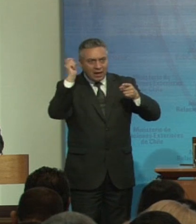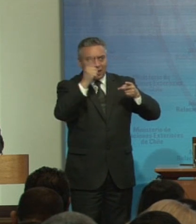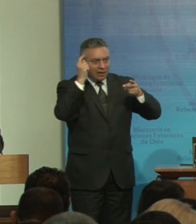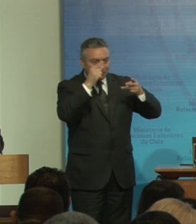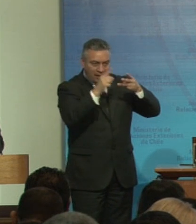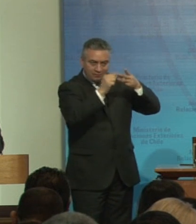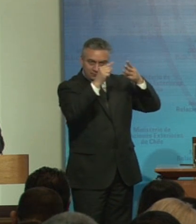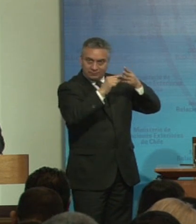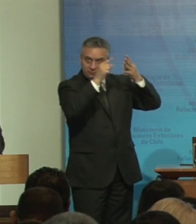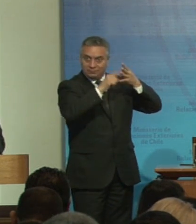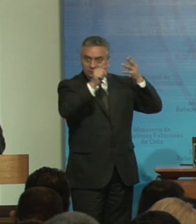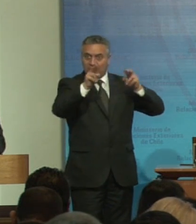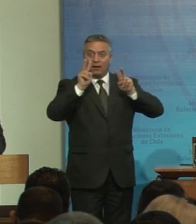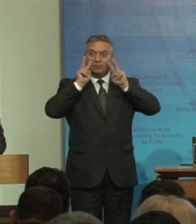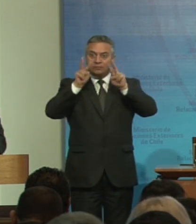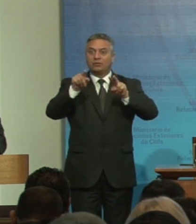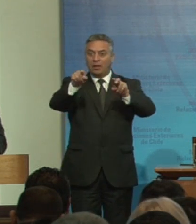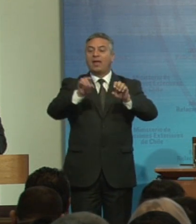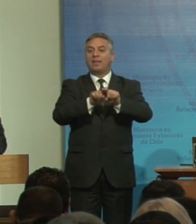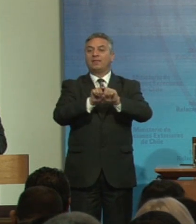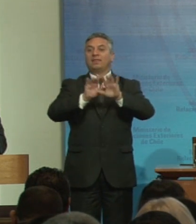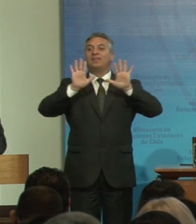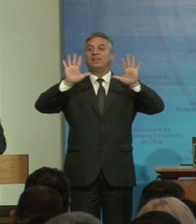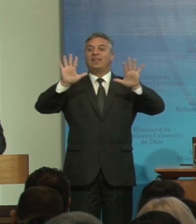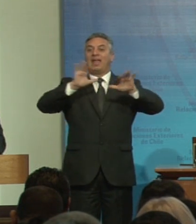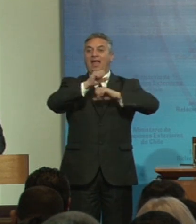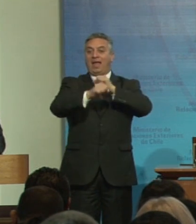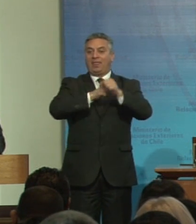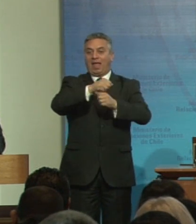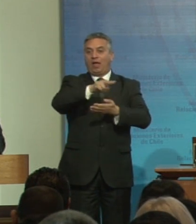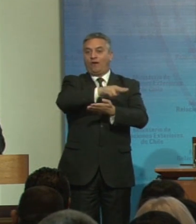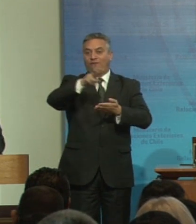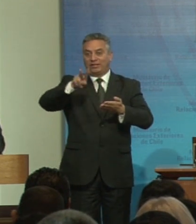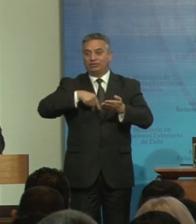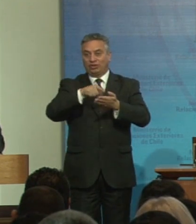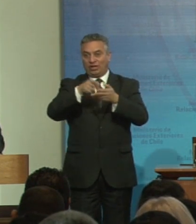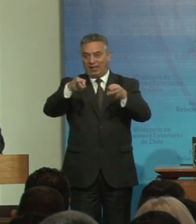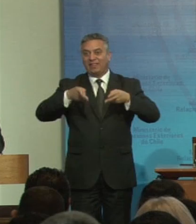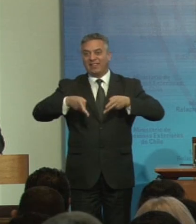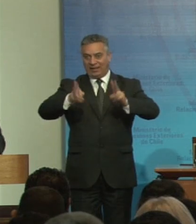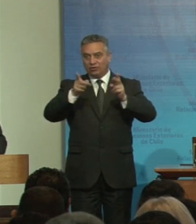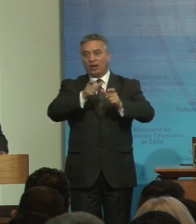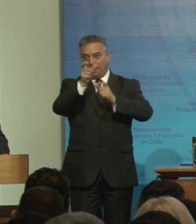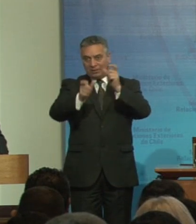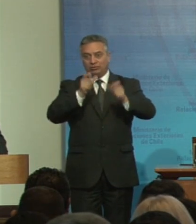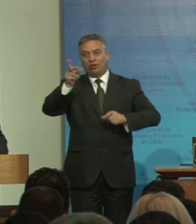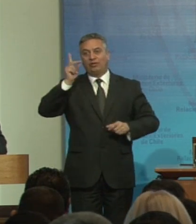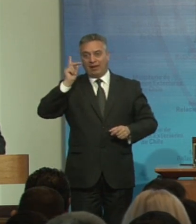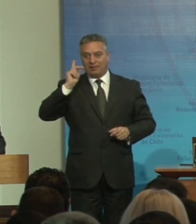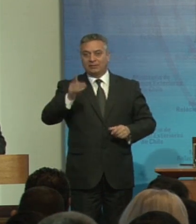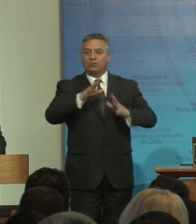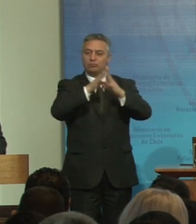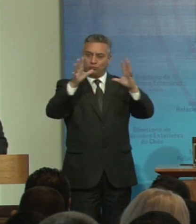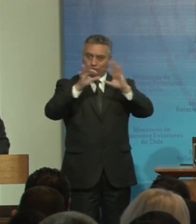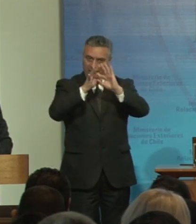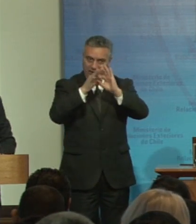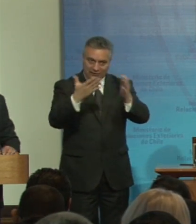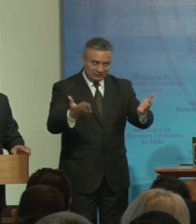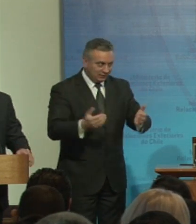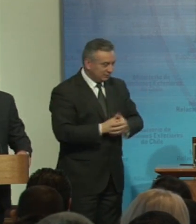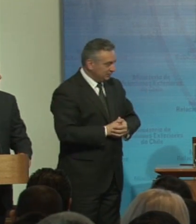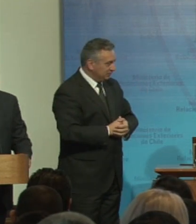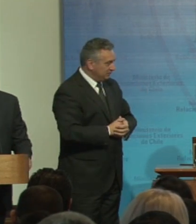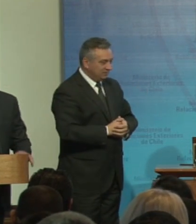esta década de la convención sobre los derechos de las personas con discapacidad muchas gracias gracias